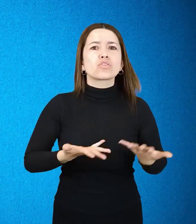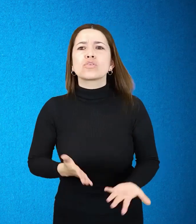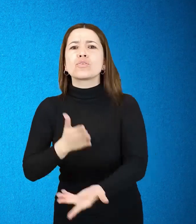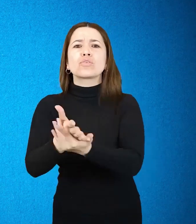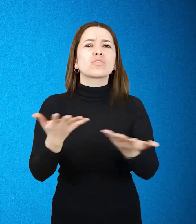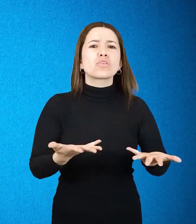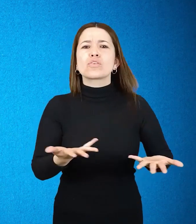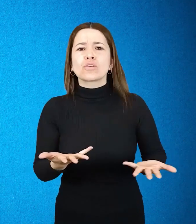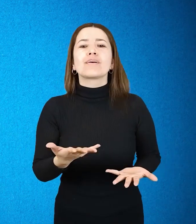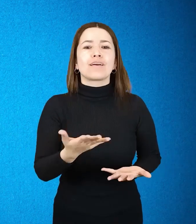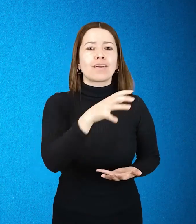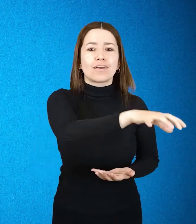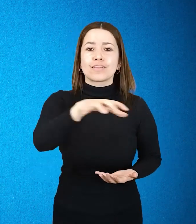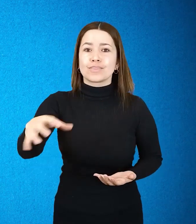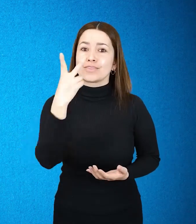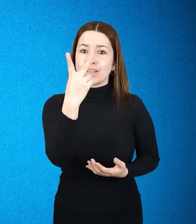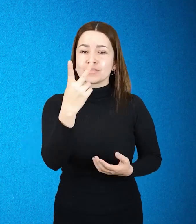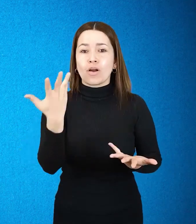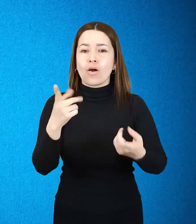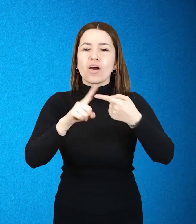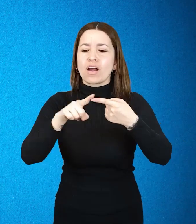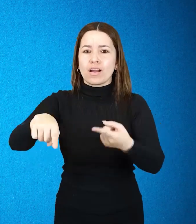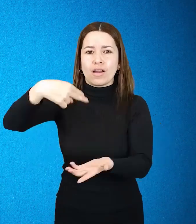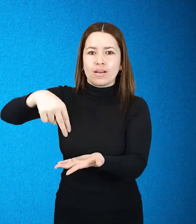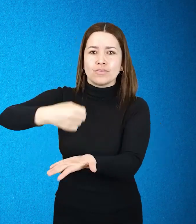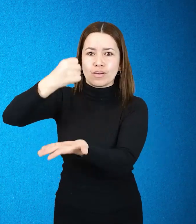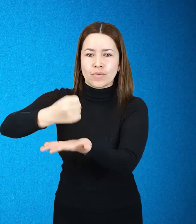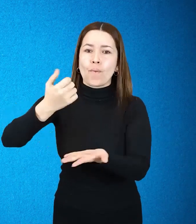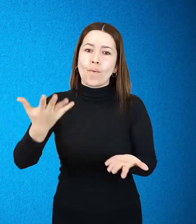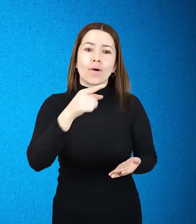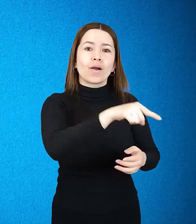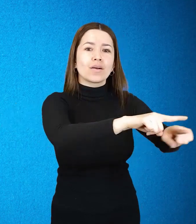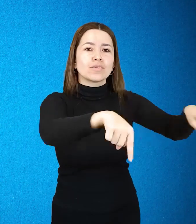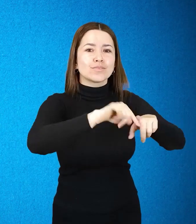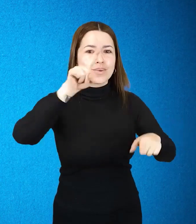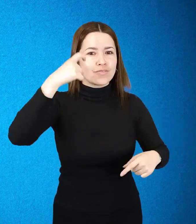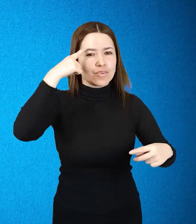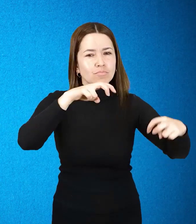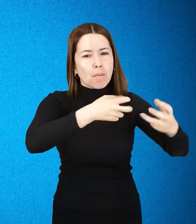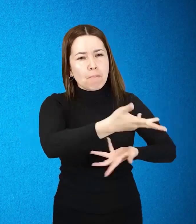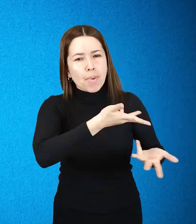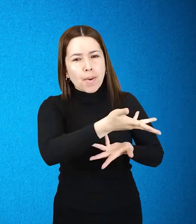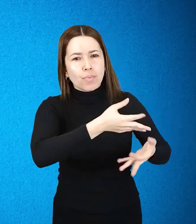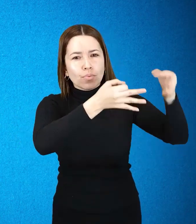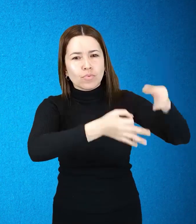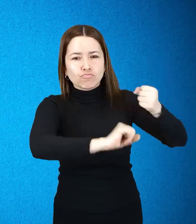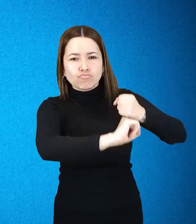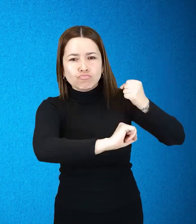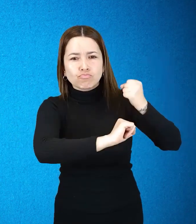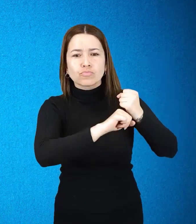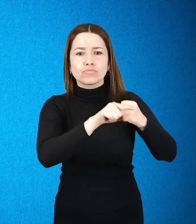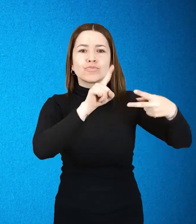Los acuerdos de apoyo y las directivas anticipadas las puede presentar la persona con discapacidad en una notaría o centros de